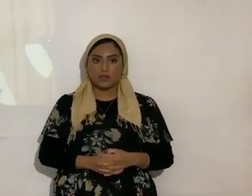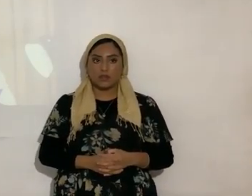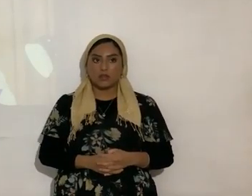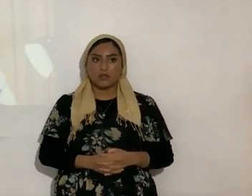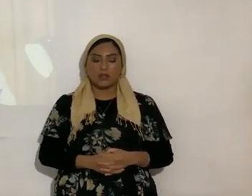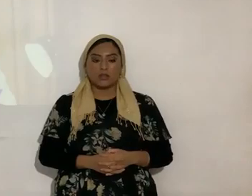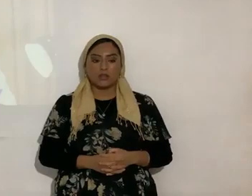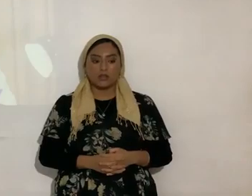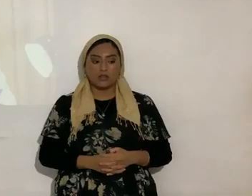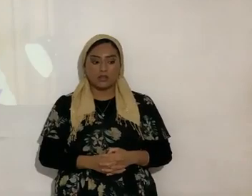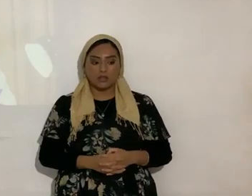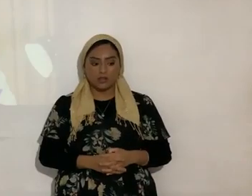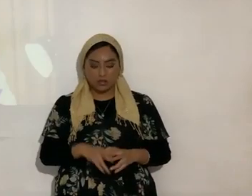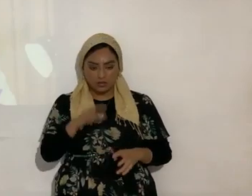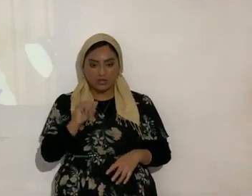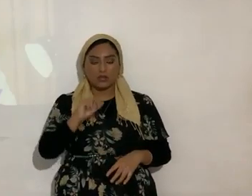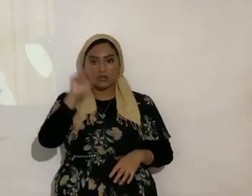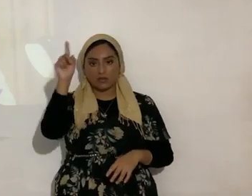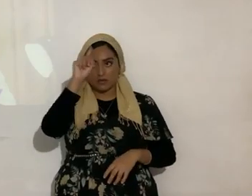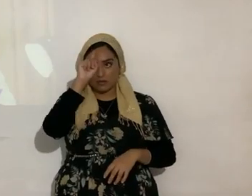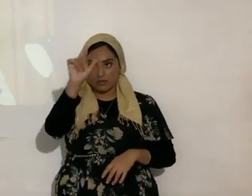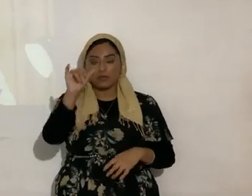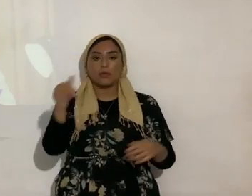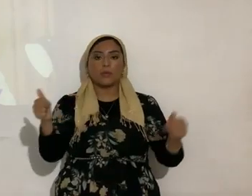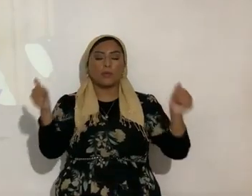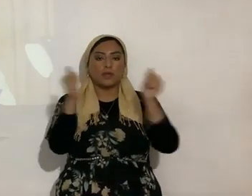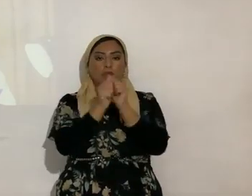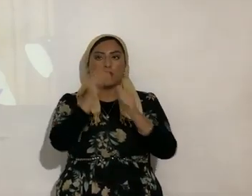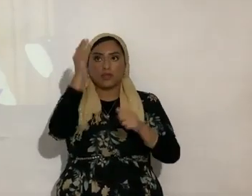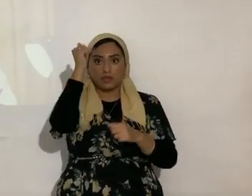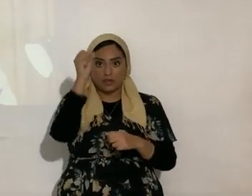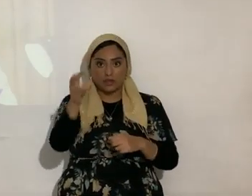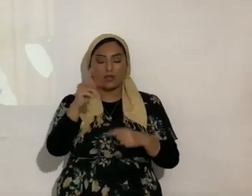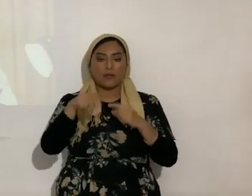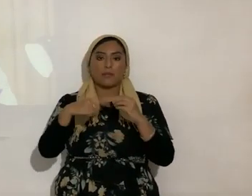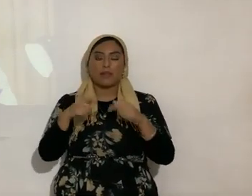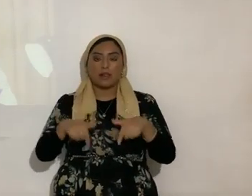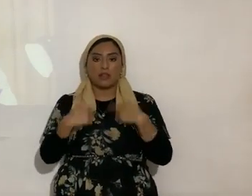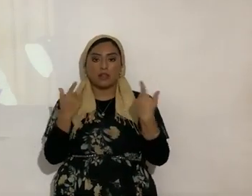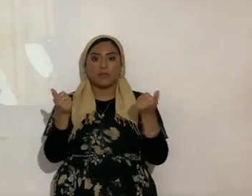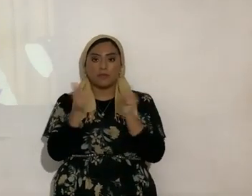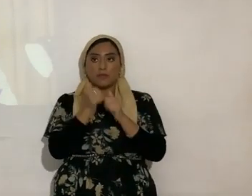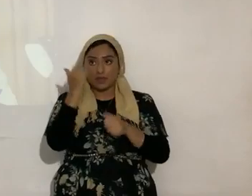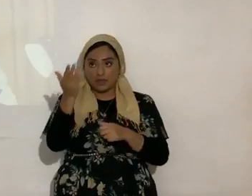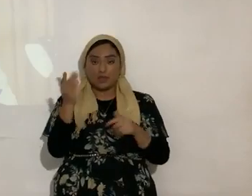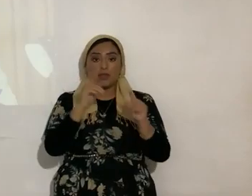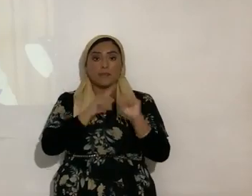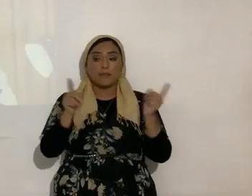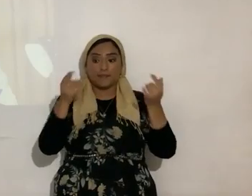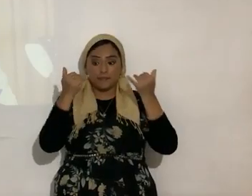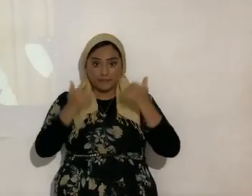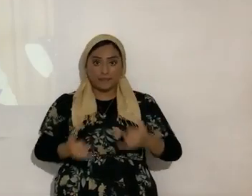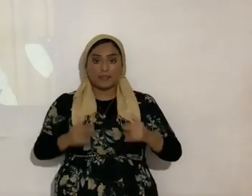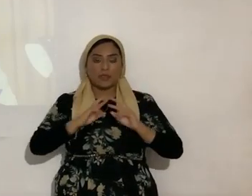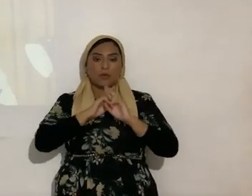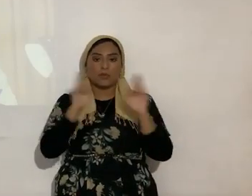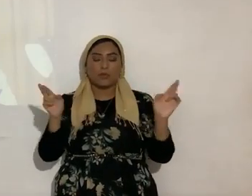la eternidad con Yahshua en cuanto a vivir con él pero desde ya pertenecemos al reino